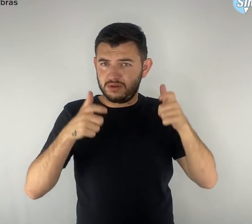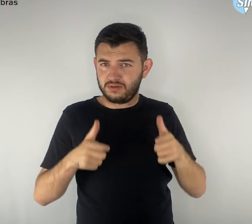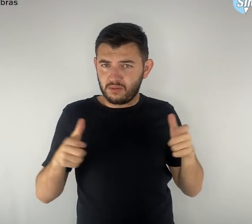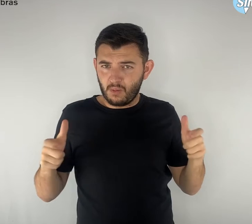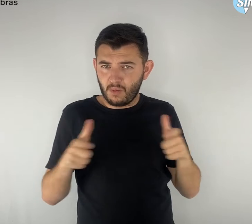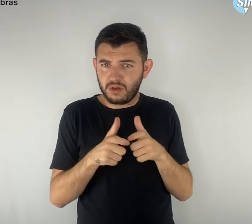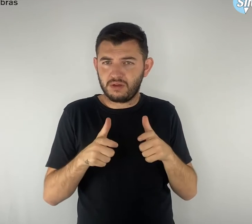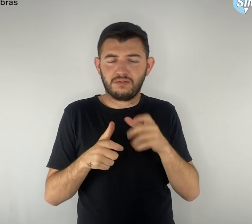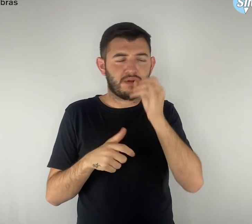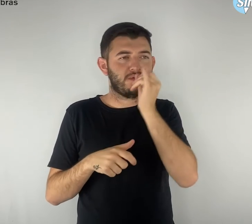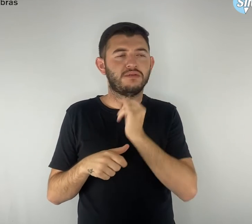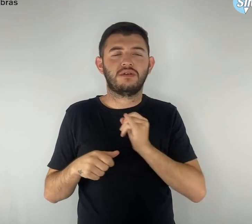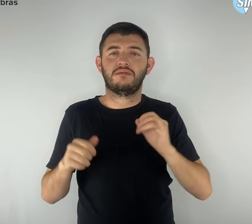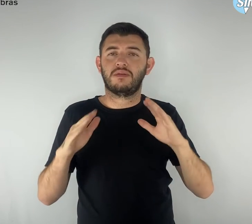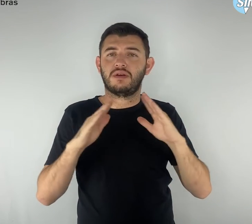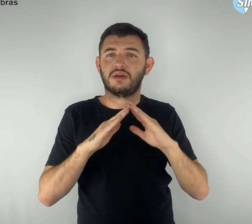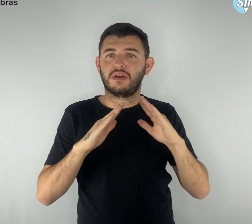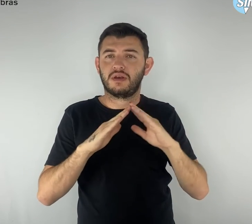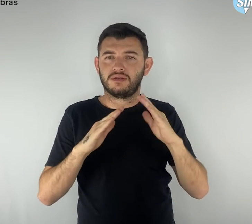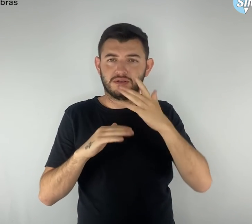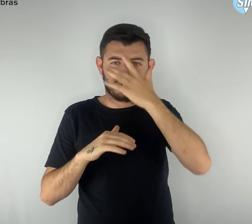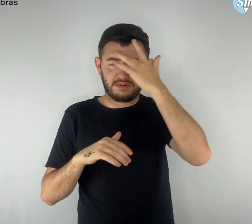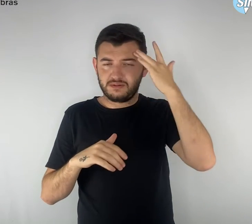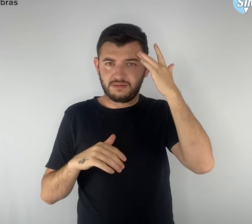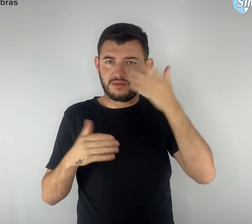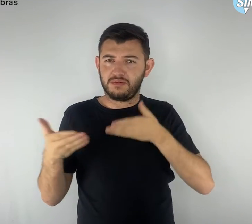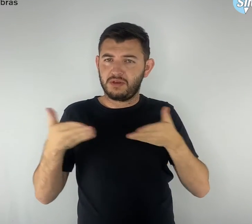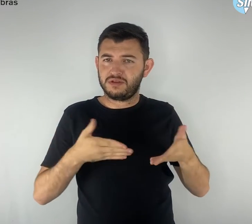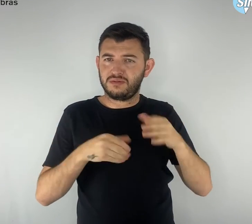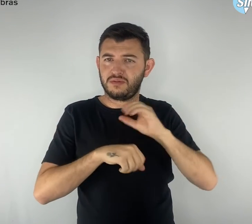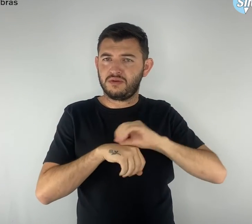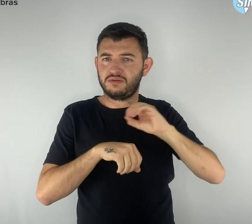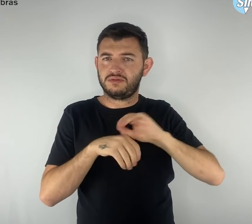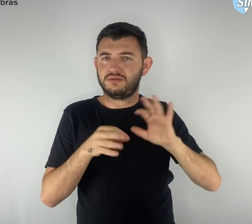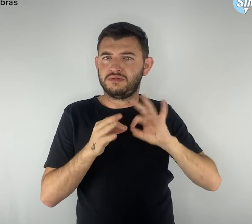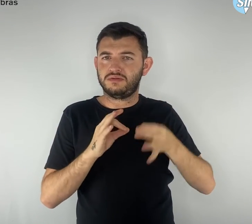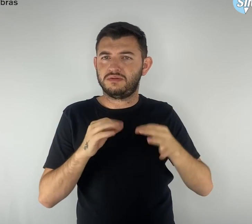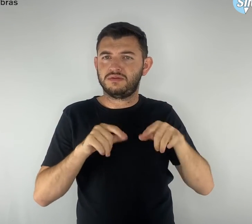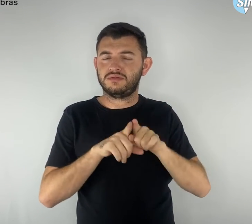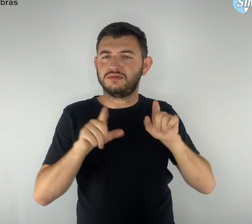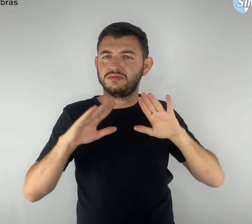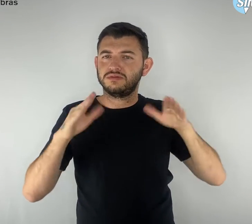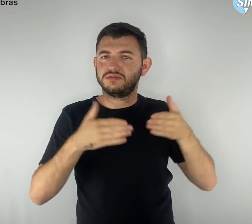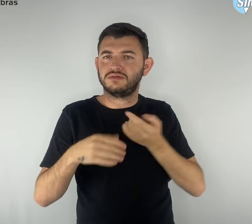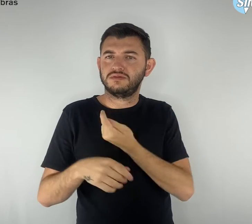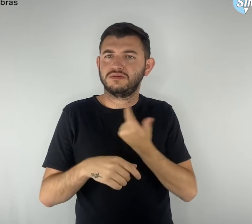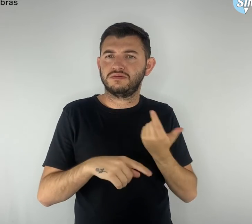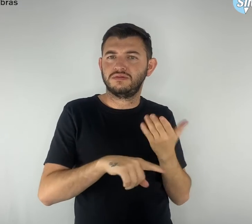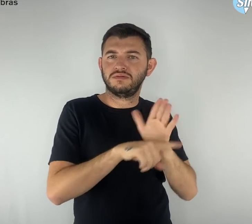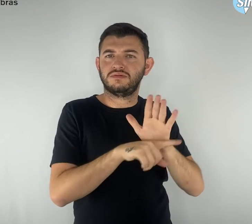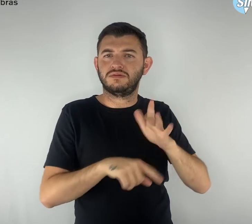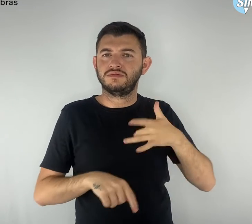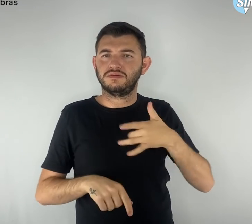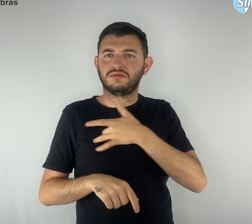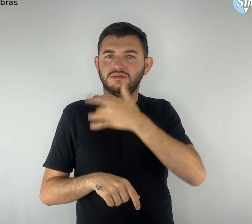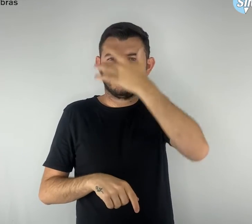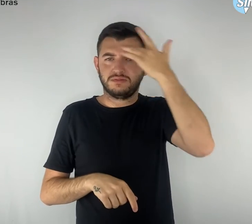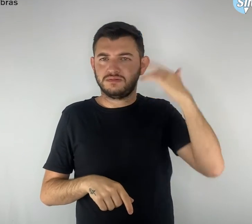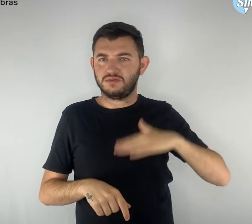residências dos participantes, e direcionados para beneficiar a saúde da pessoa, especialmente